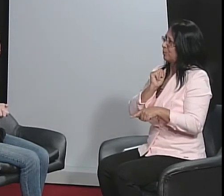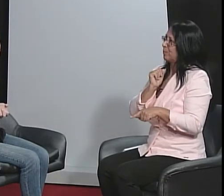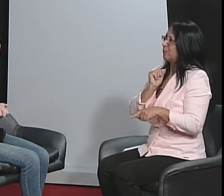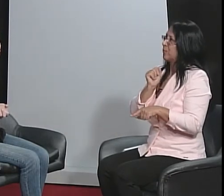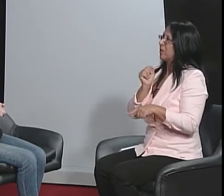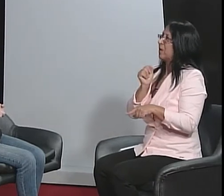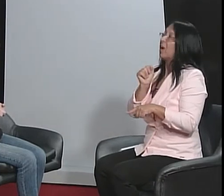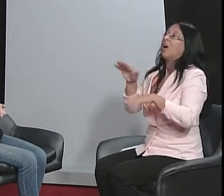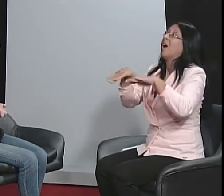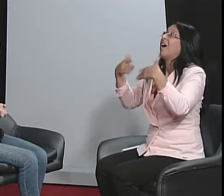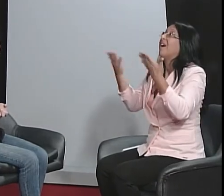surdos.